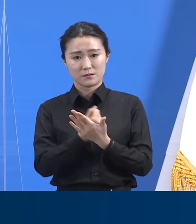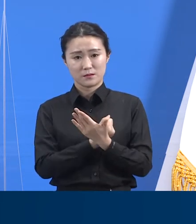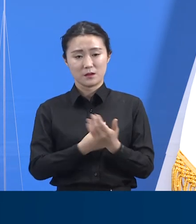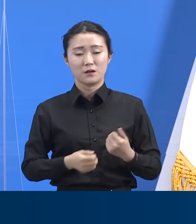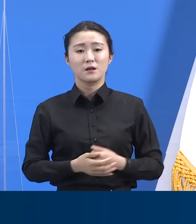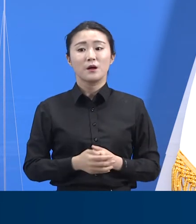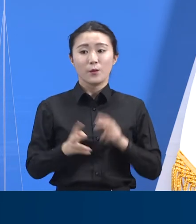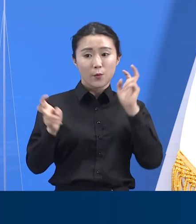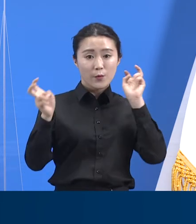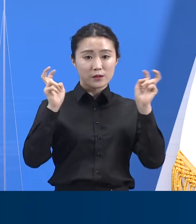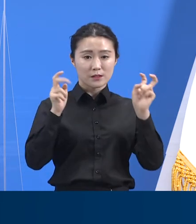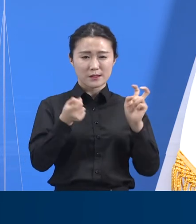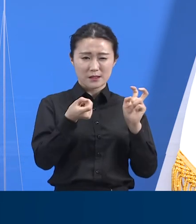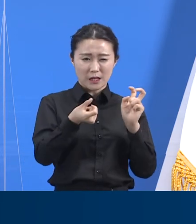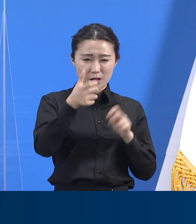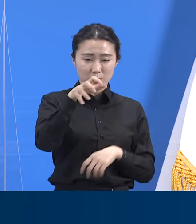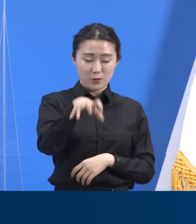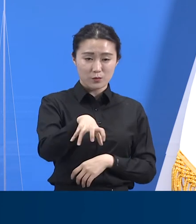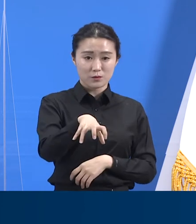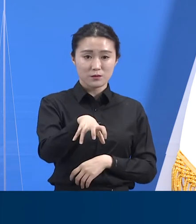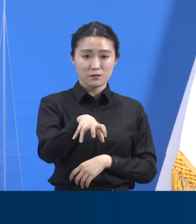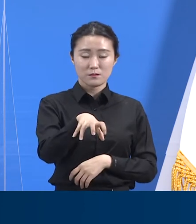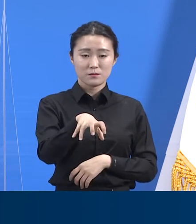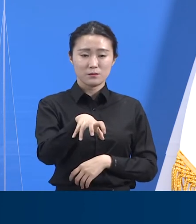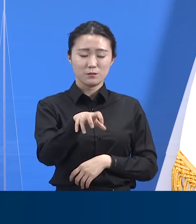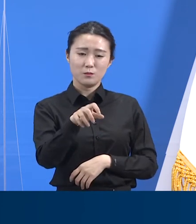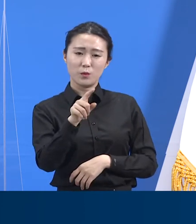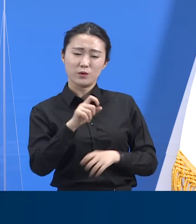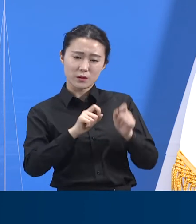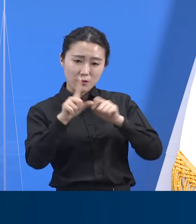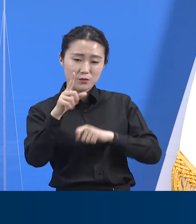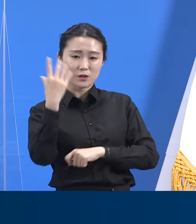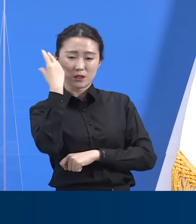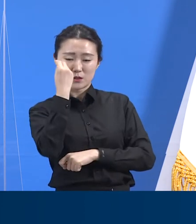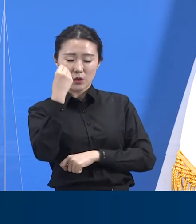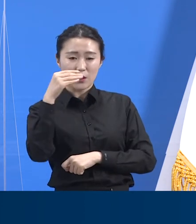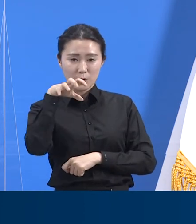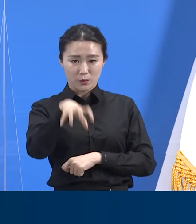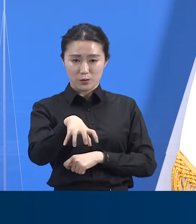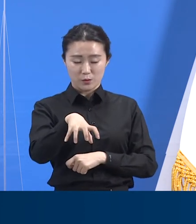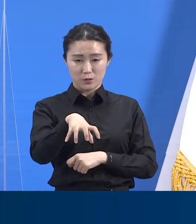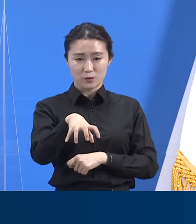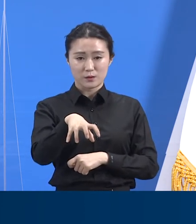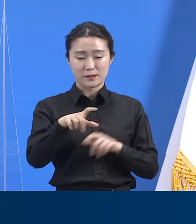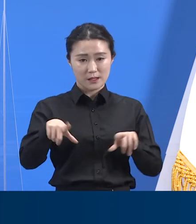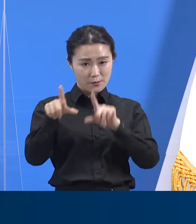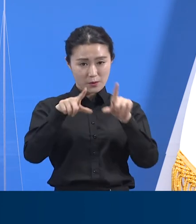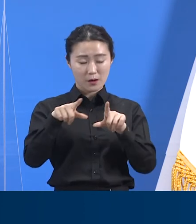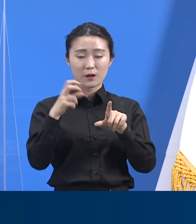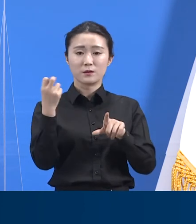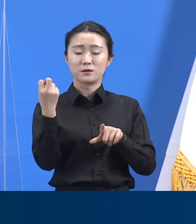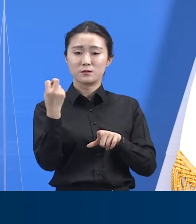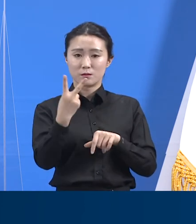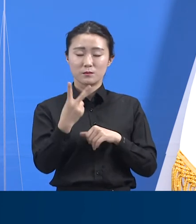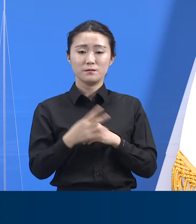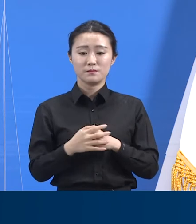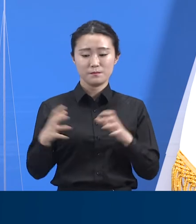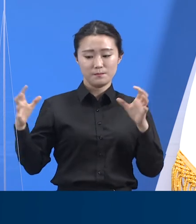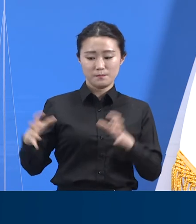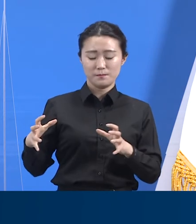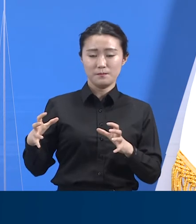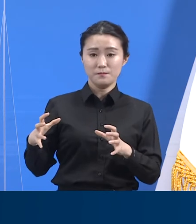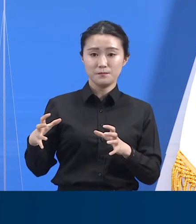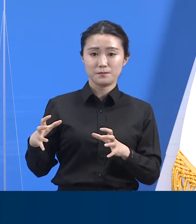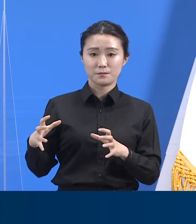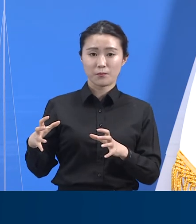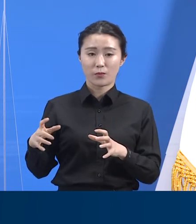기숙사 같은 공동 숙소를 이용하는 경우가 많고 친지 모임이나 종교 행사 등을 통해 공동체적인 생활